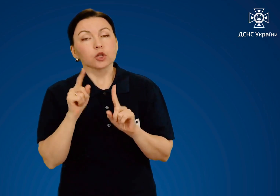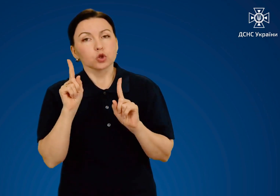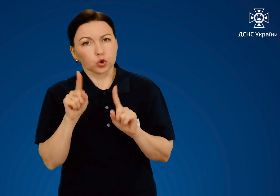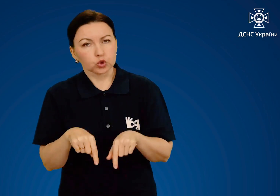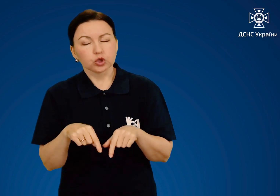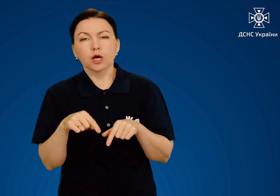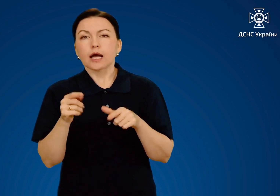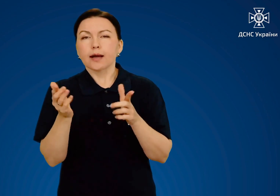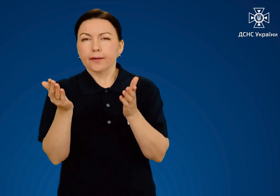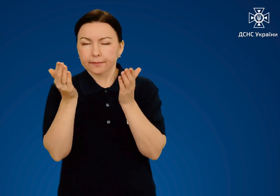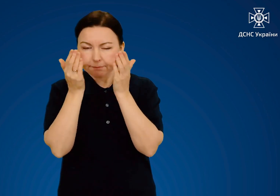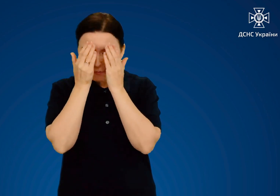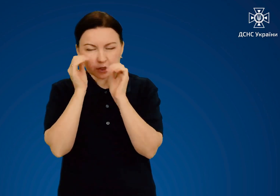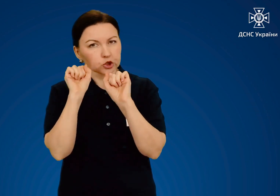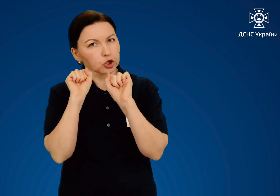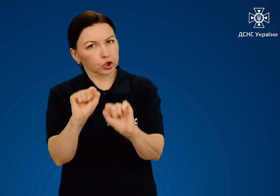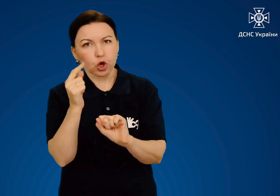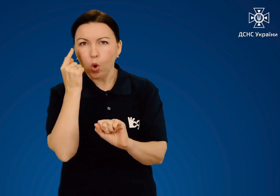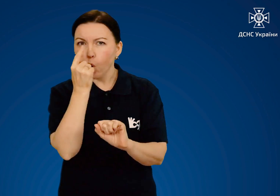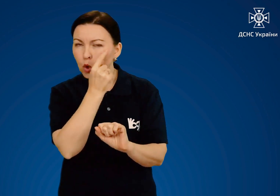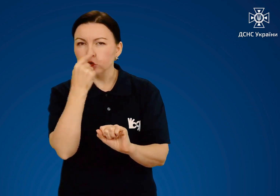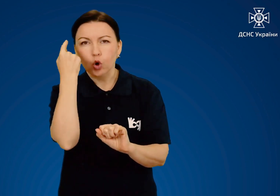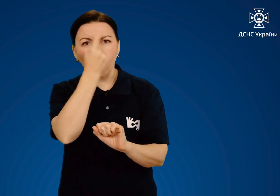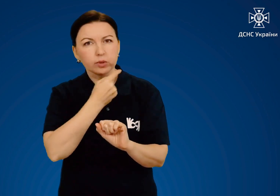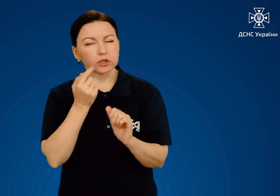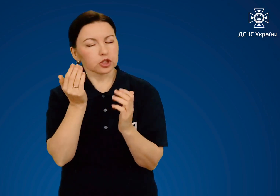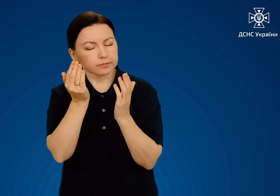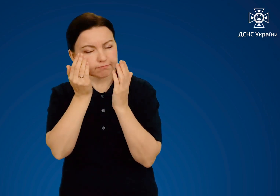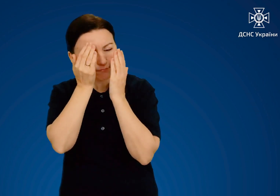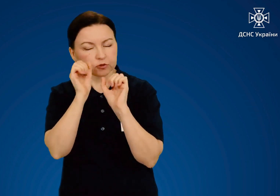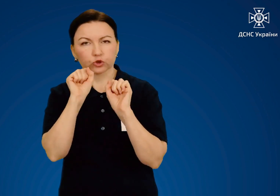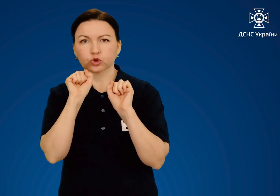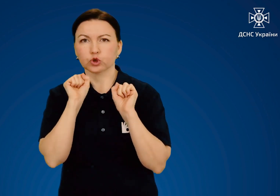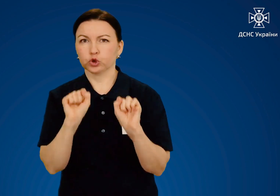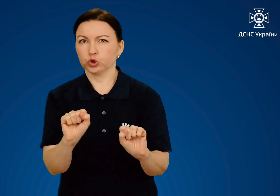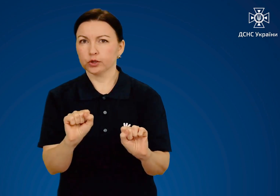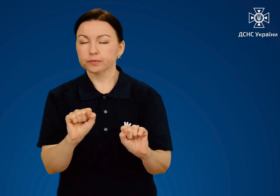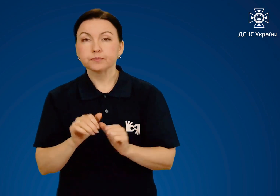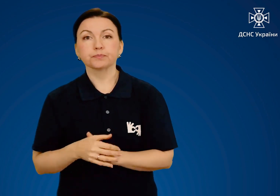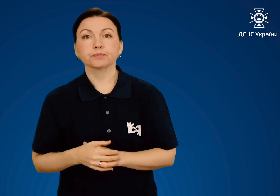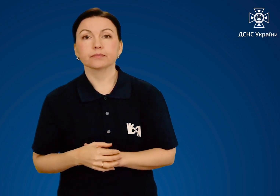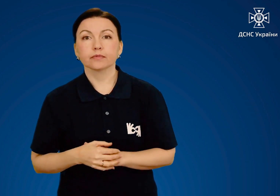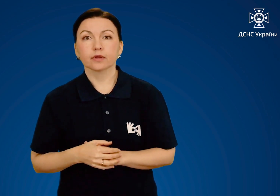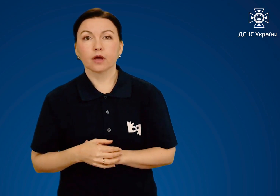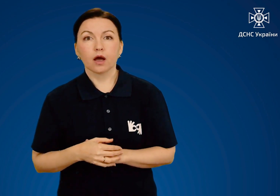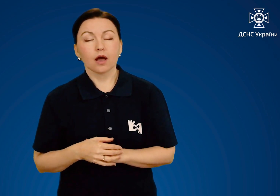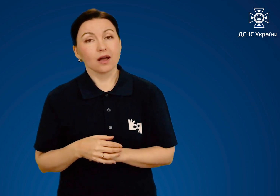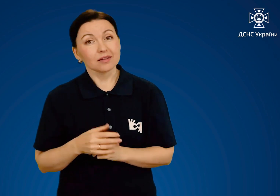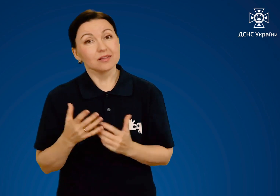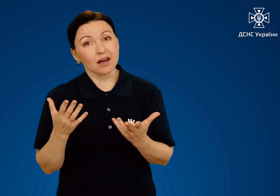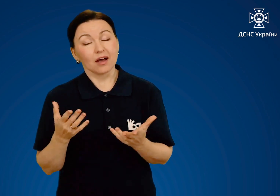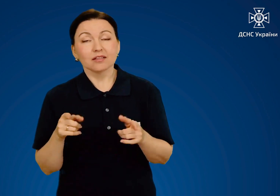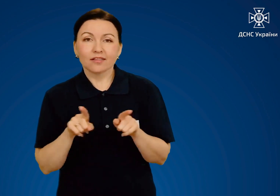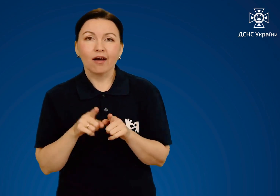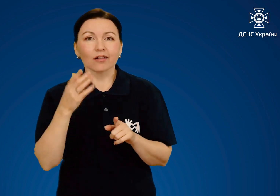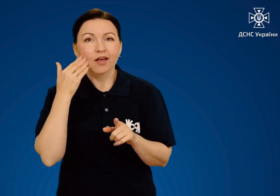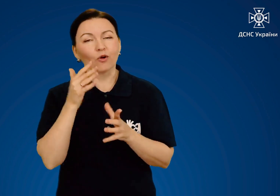цьому треба захищати очі та обличчя руками. Але те, що просто сказати,